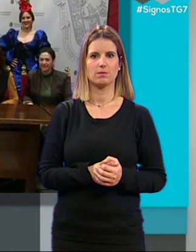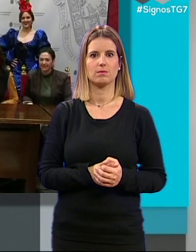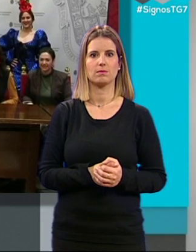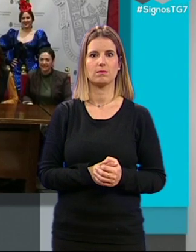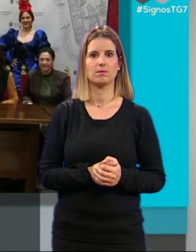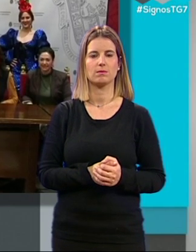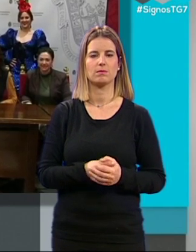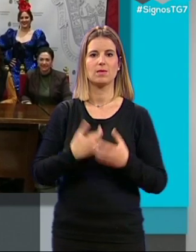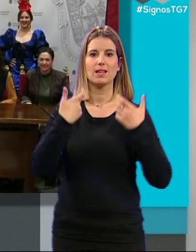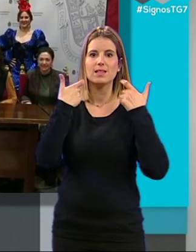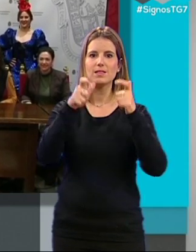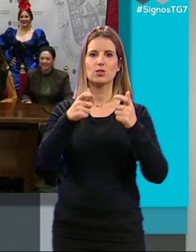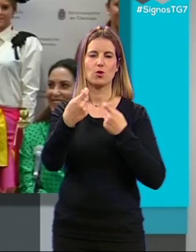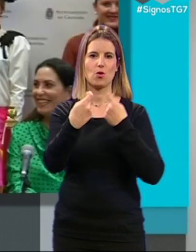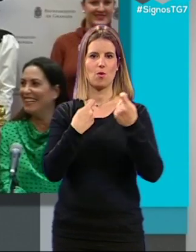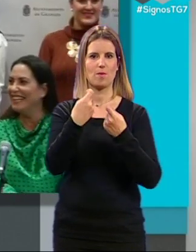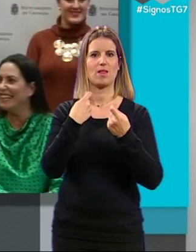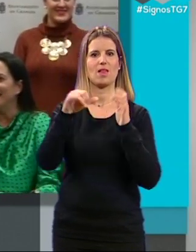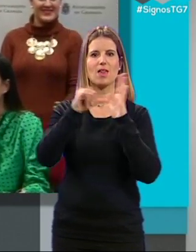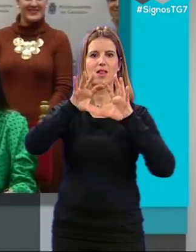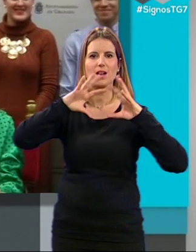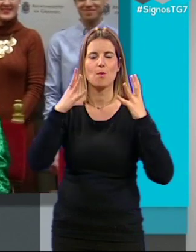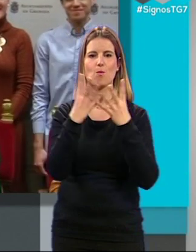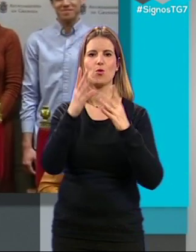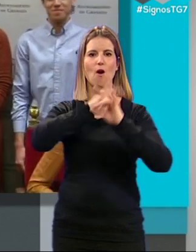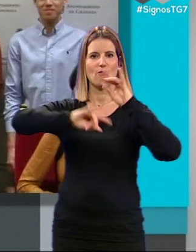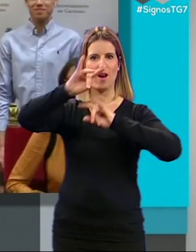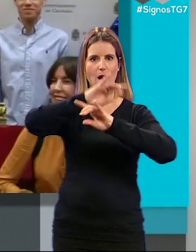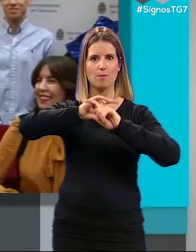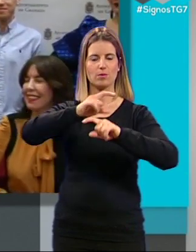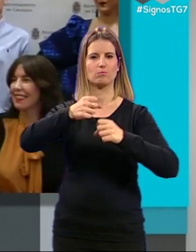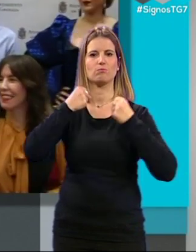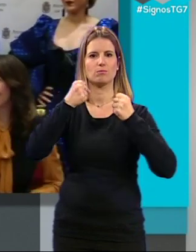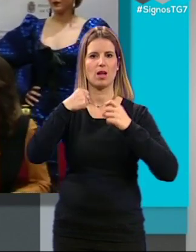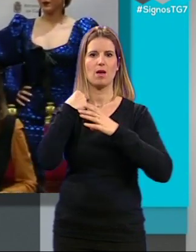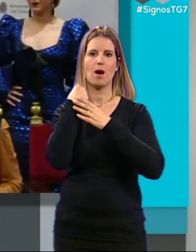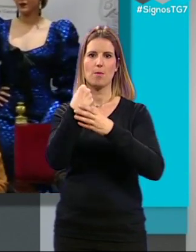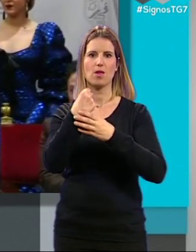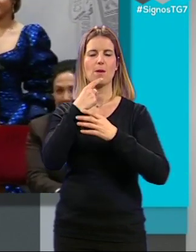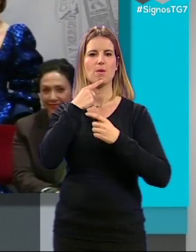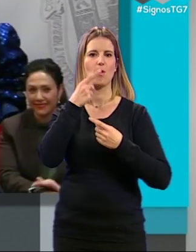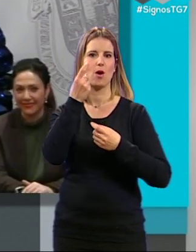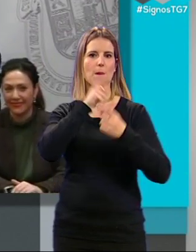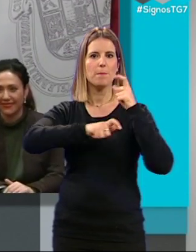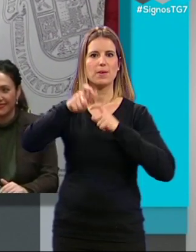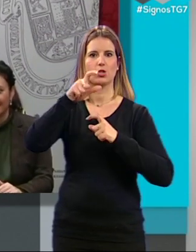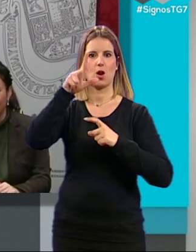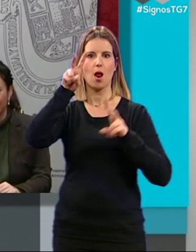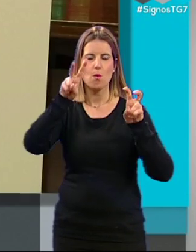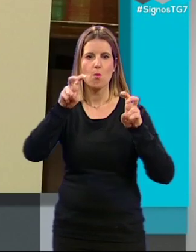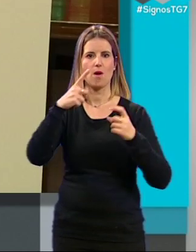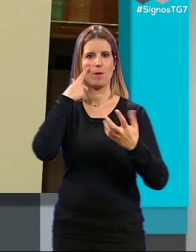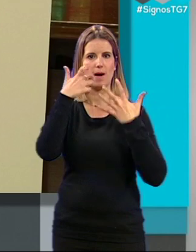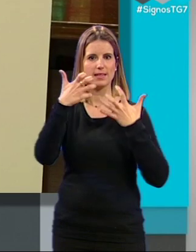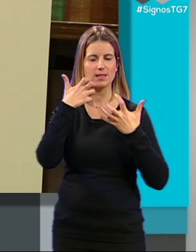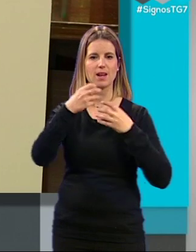Activar el sector comercial que hay en torno al mundo y la cultura del flamenco, potenciar a sus diseñadores noveles y consagrados, poner en valor su artesanía